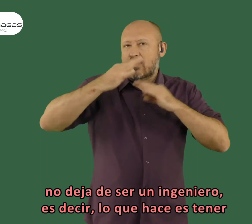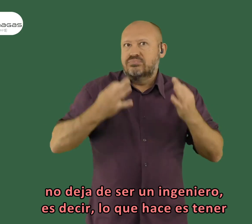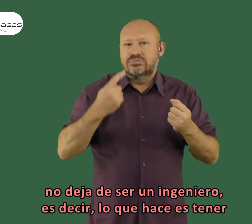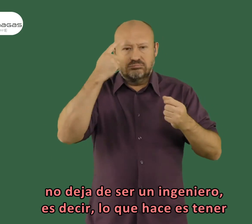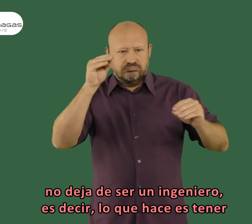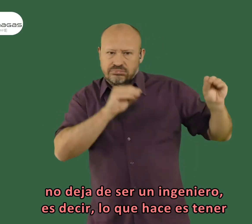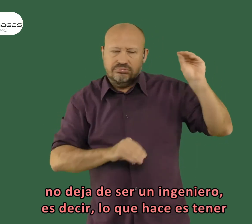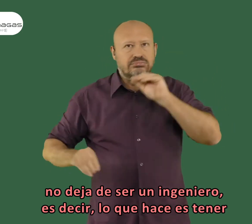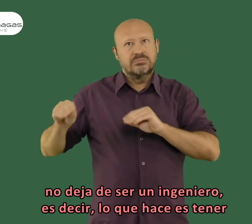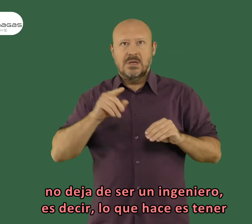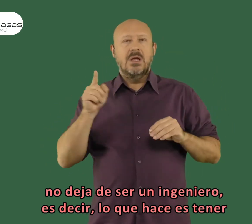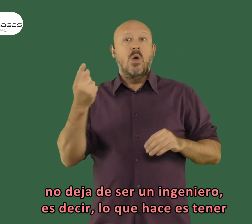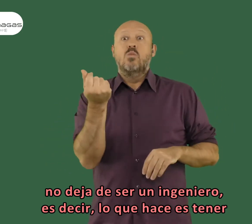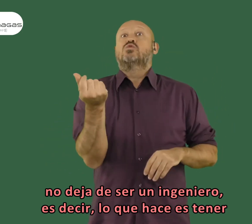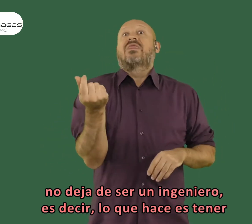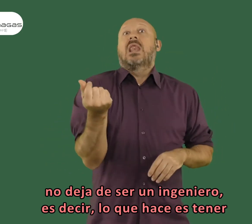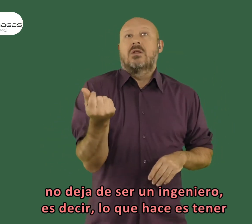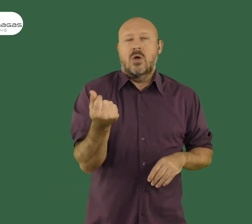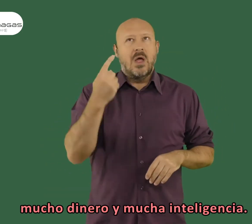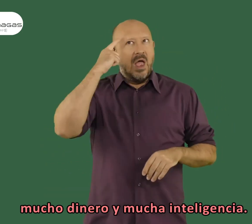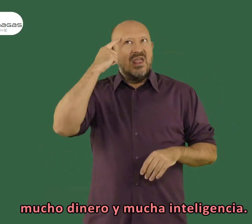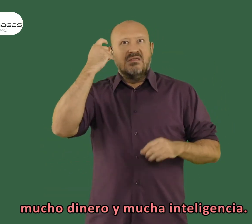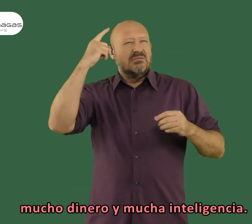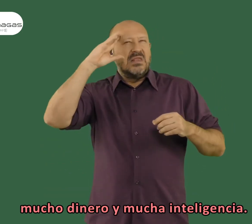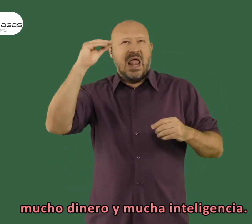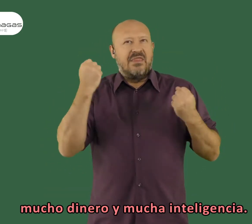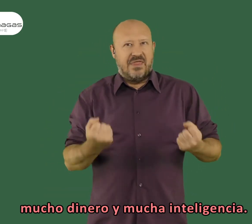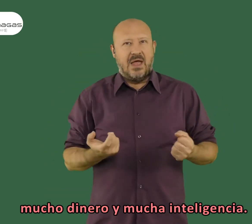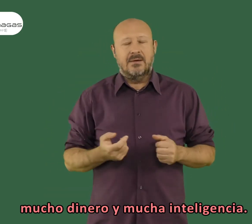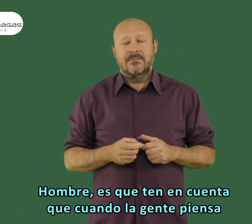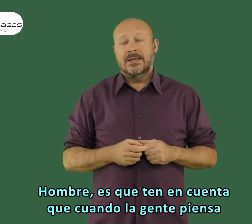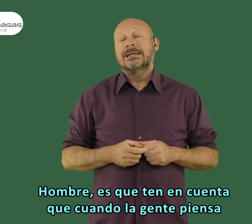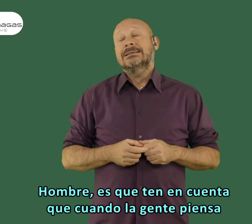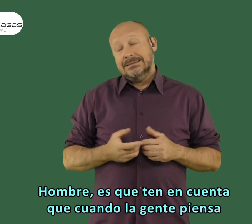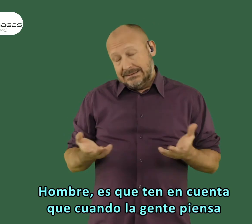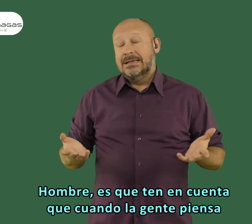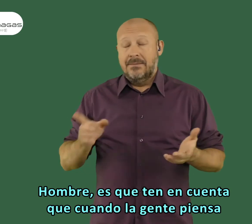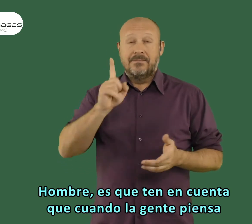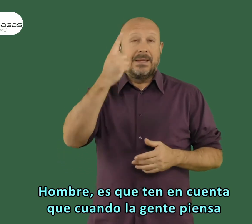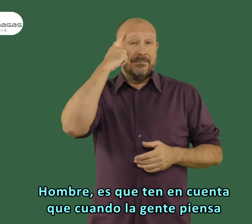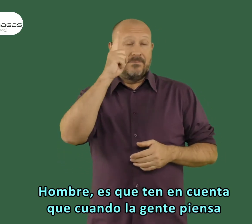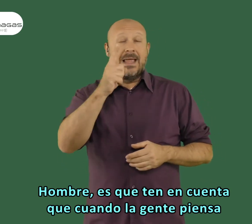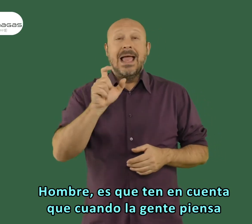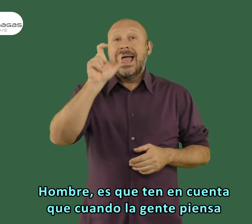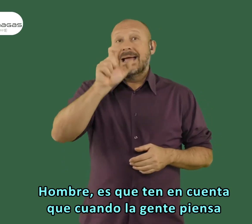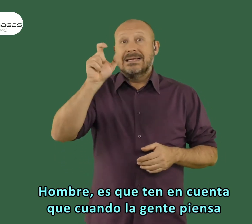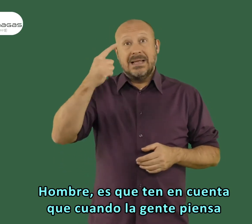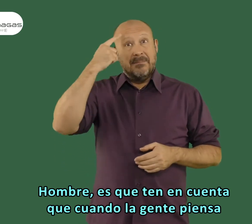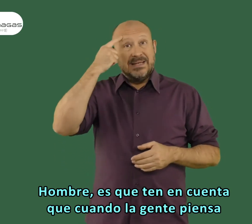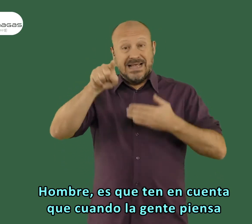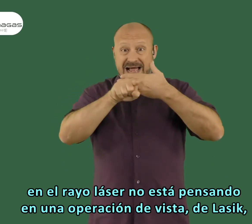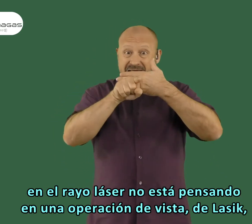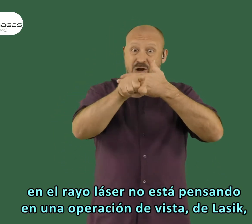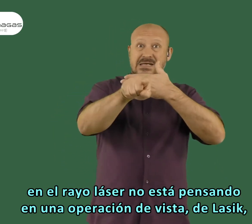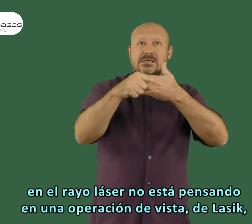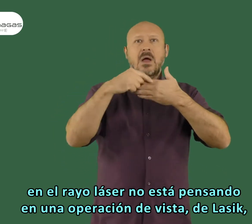ingeniero. Es decir, lo que hace es tener mucho dinero y mucha inteligencia. Hombre, es que ten en cuenta que cuando la